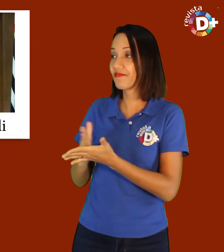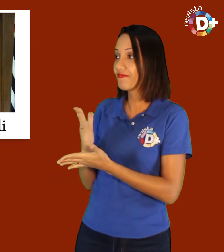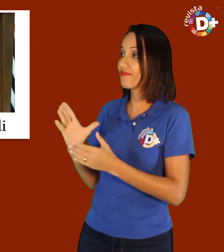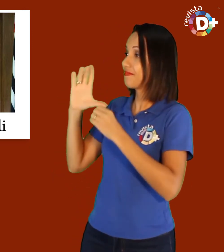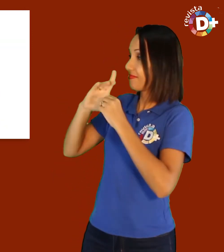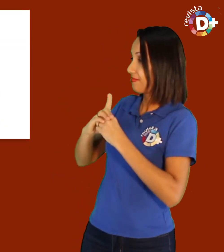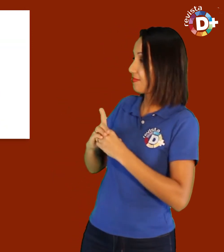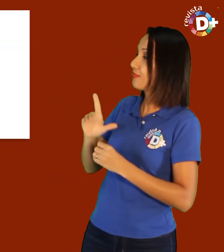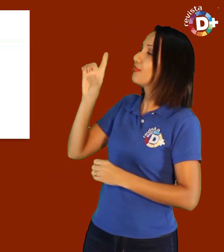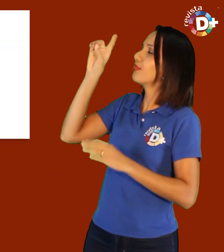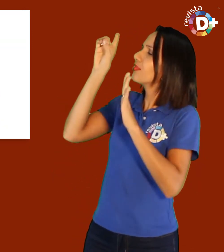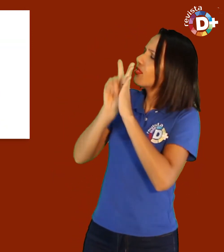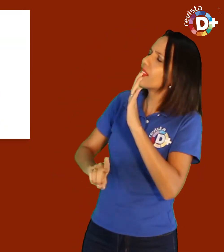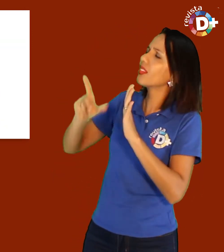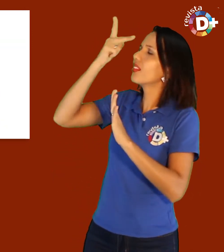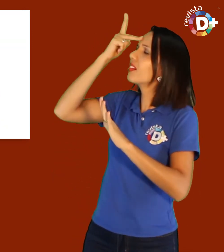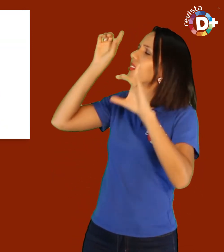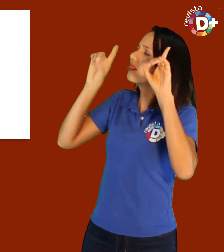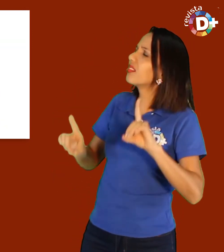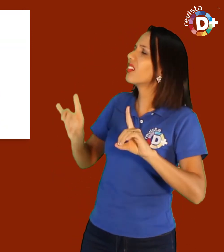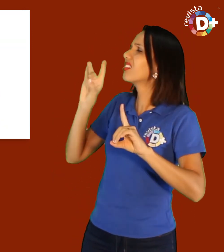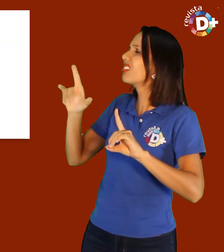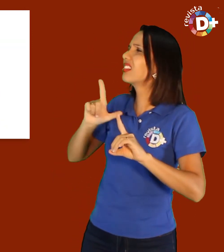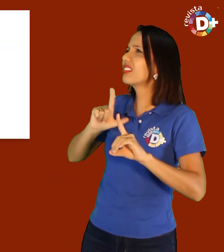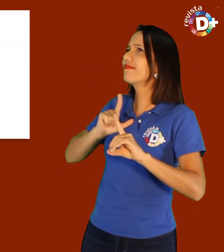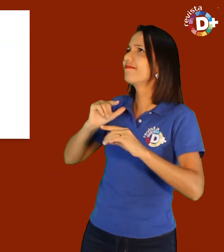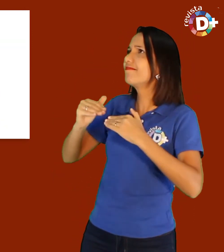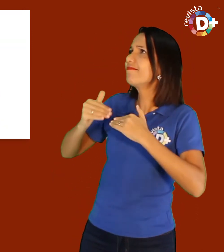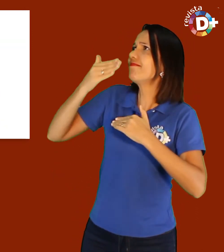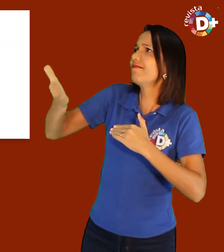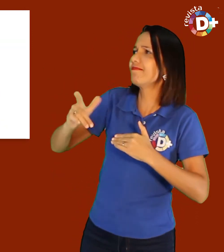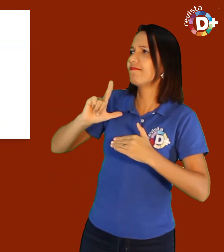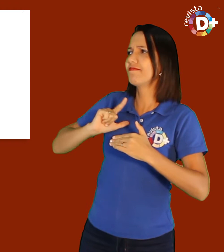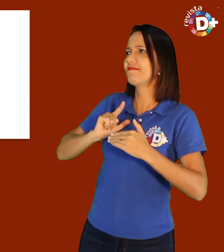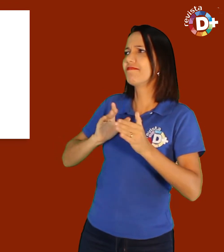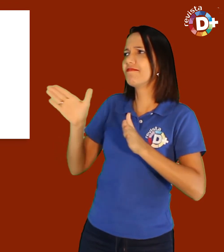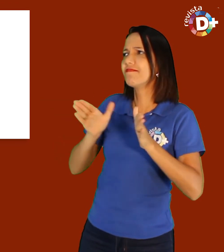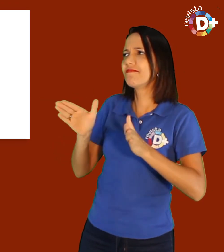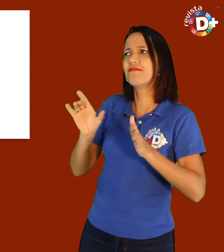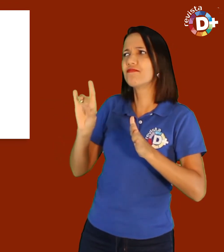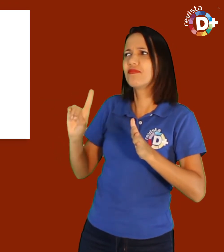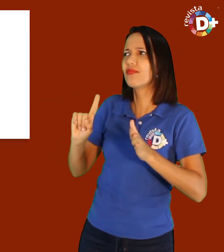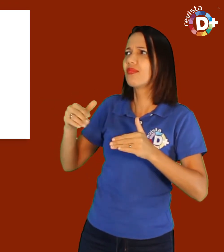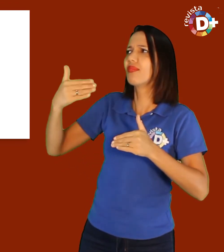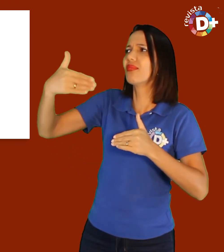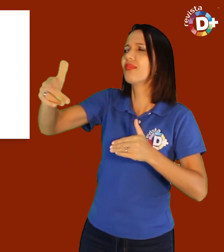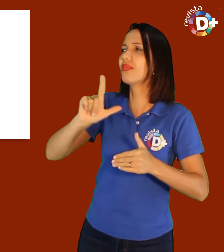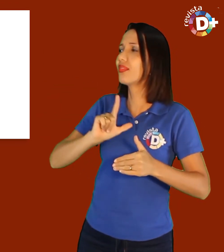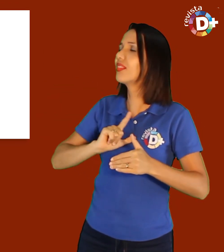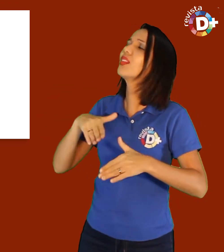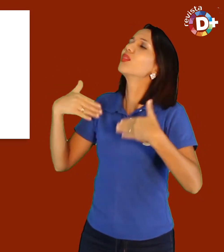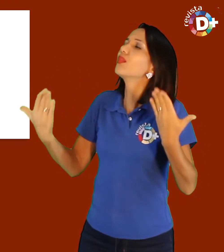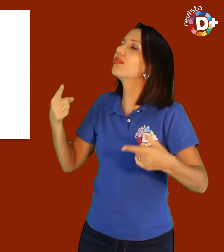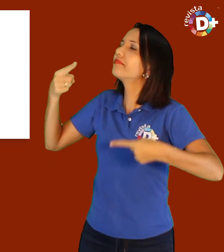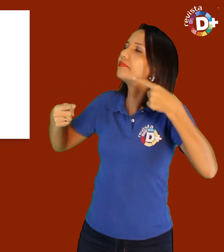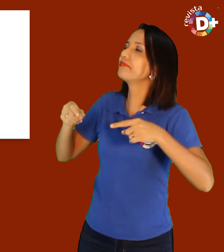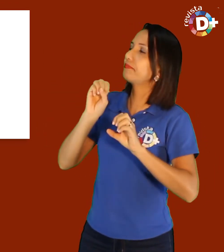Demais. O direito da pessoa com deficiência vai muito além das questões de acessibilidade. Quais políticas você